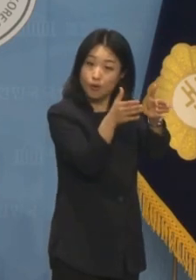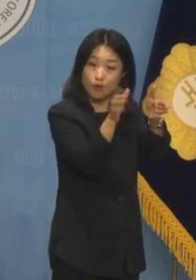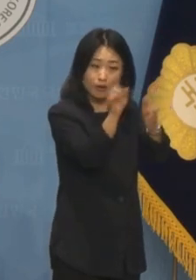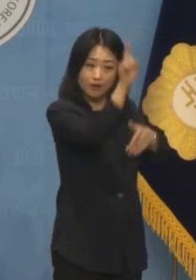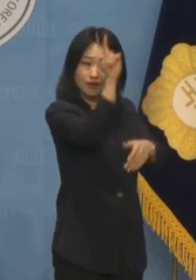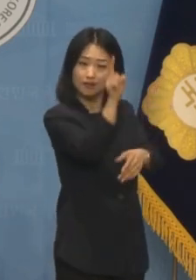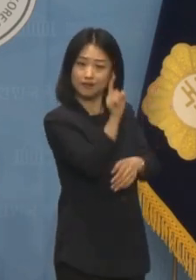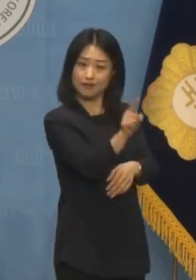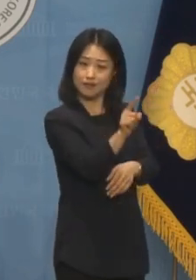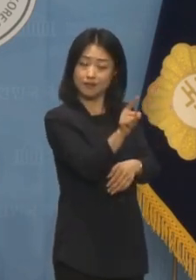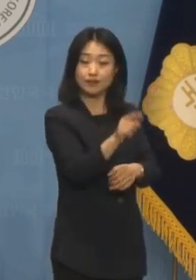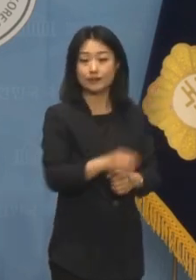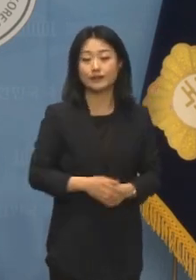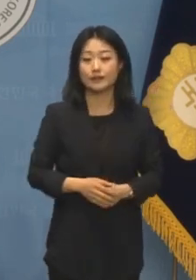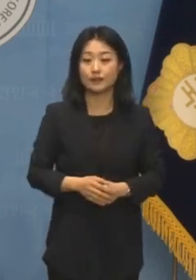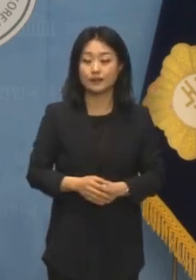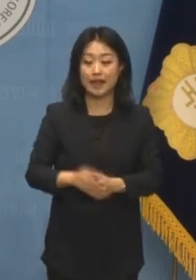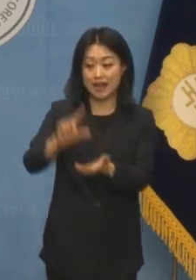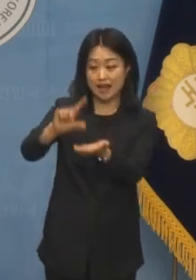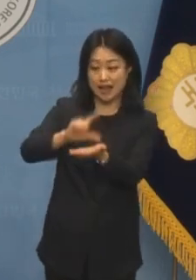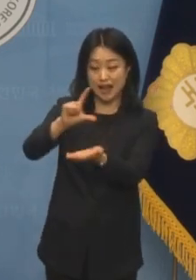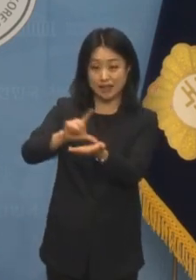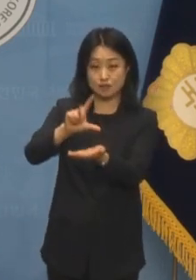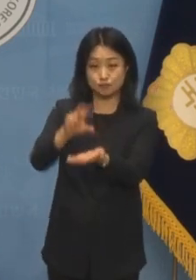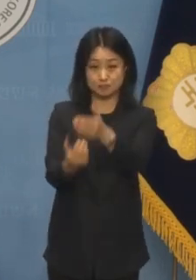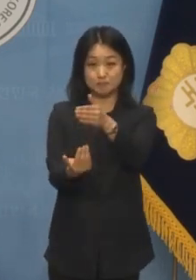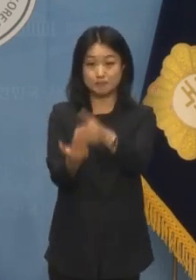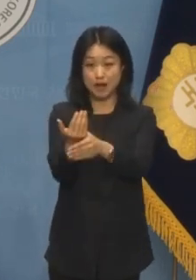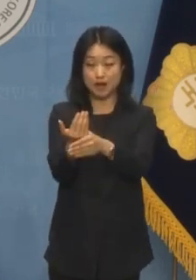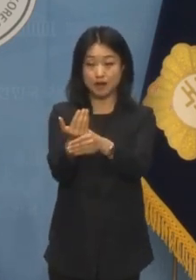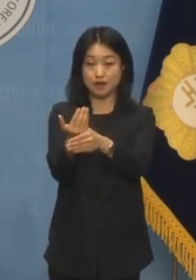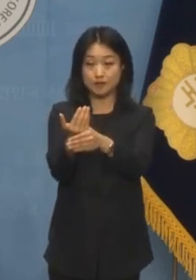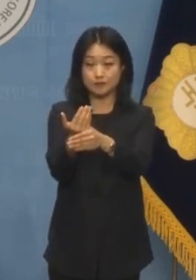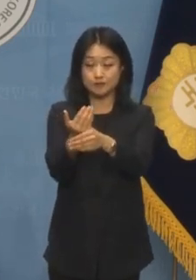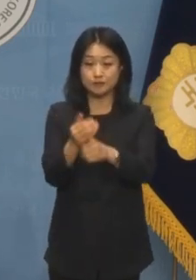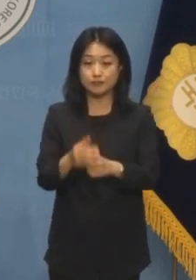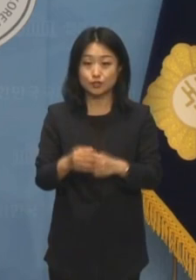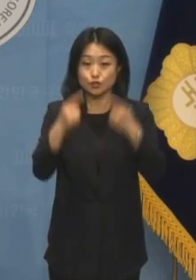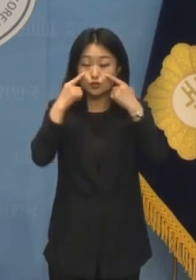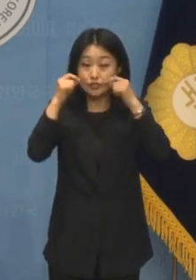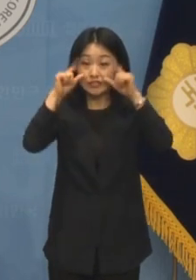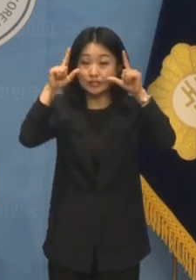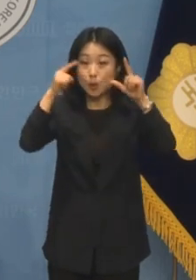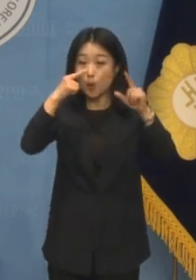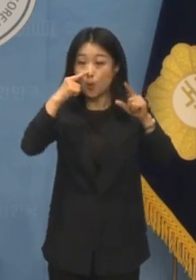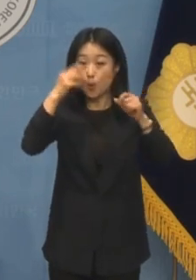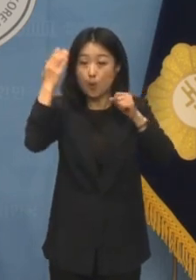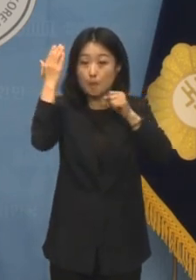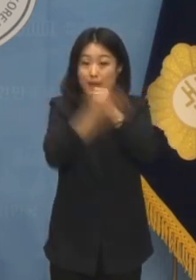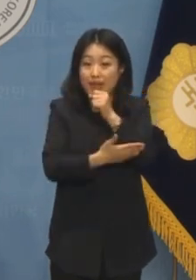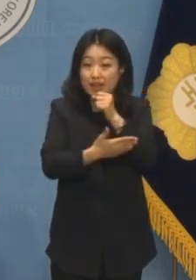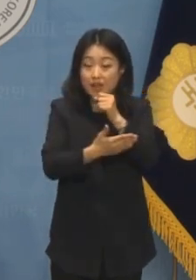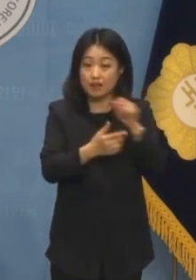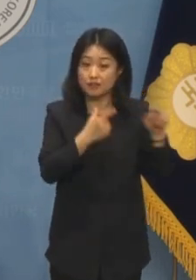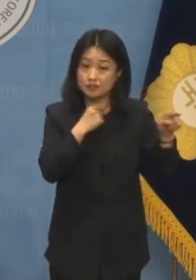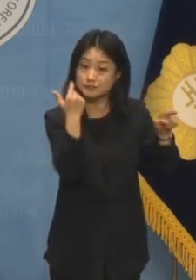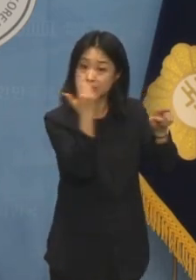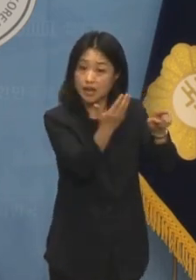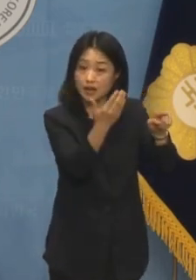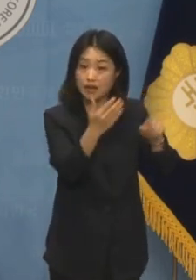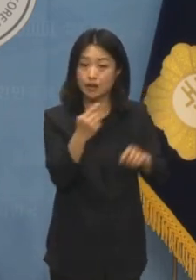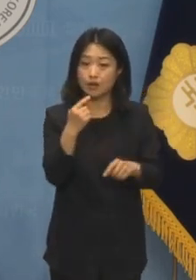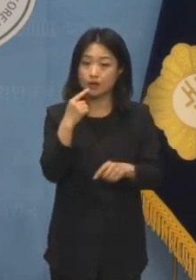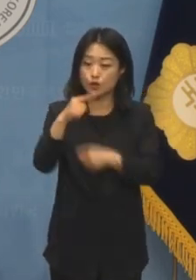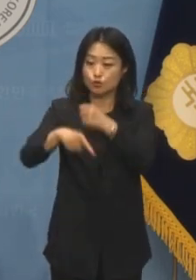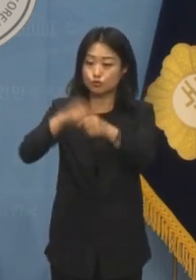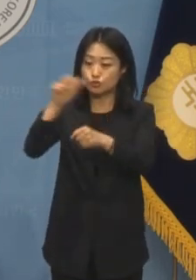라인 사태 때처럼 눈뜨고 코 베이실 작정이십니까? 후쿠시마 오염수